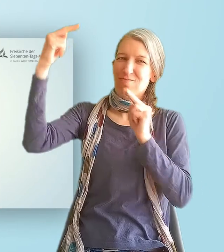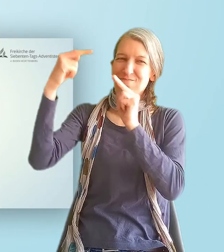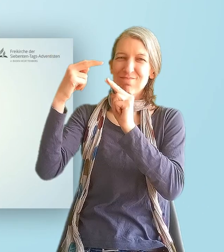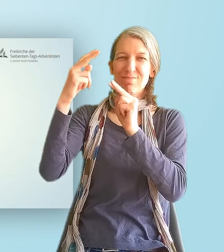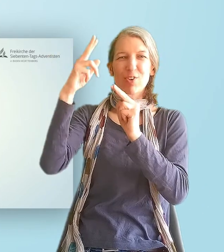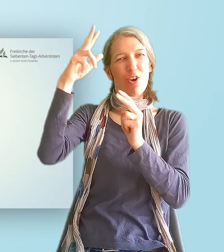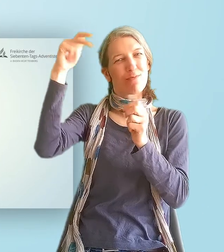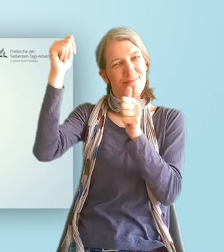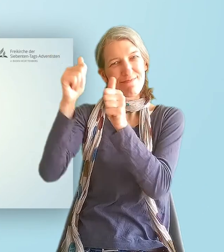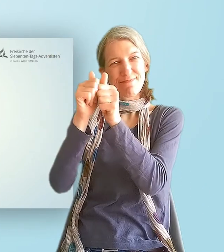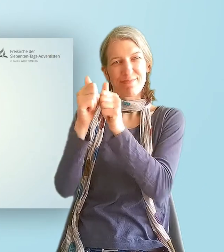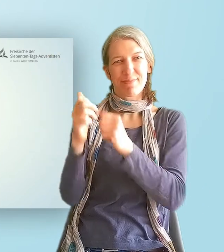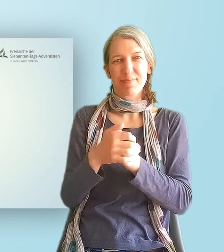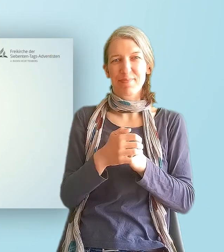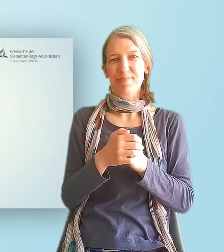erhalten und Frieden zu finden.